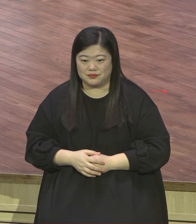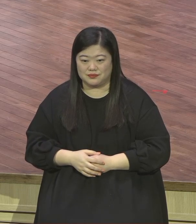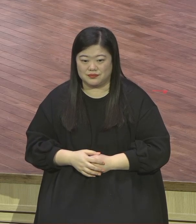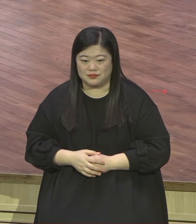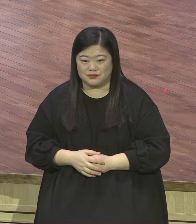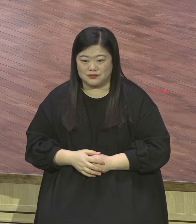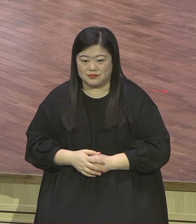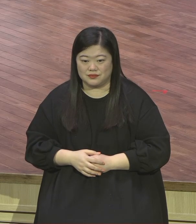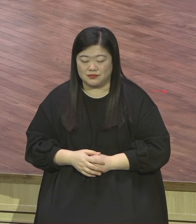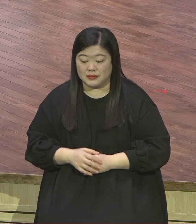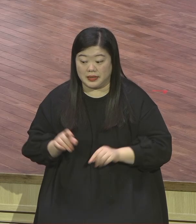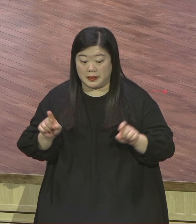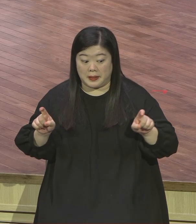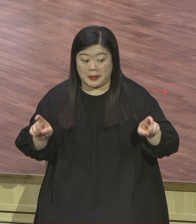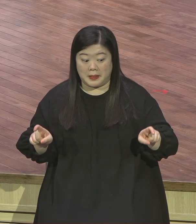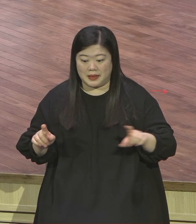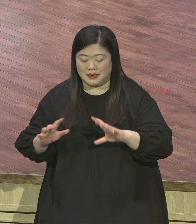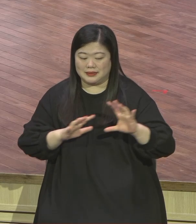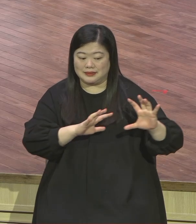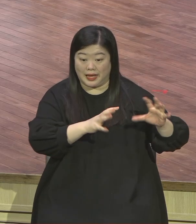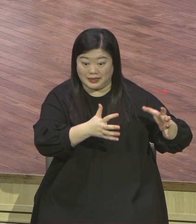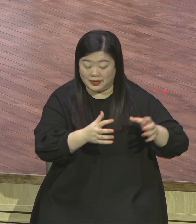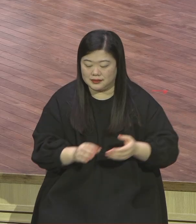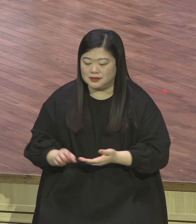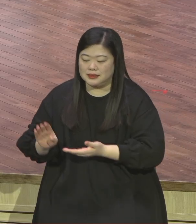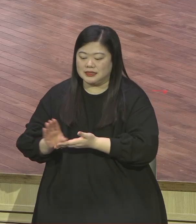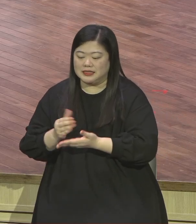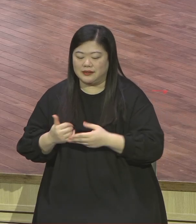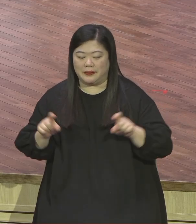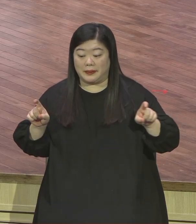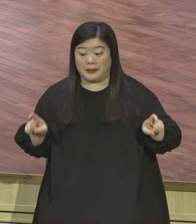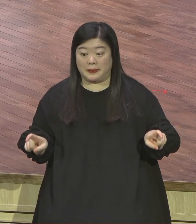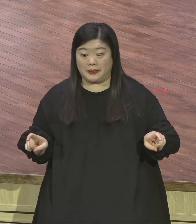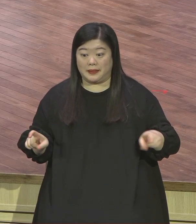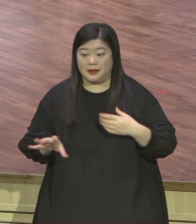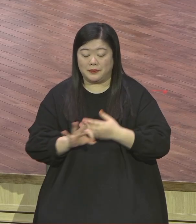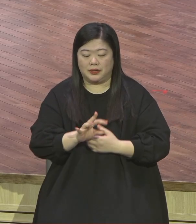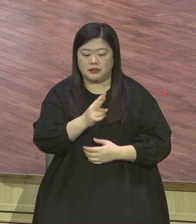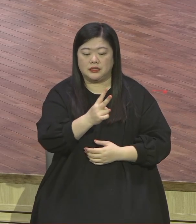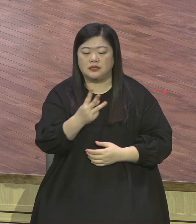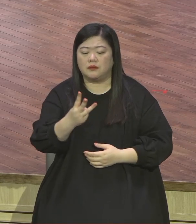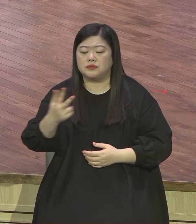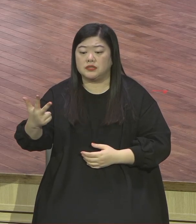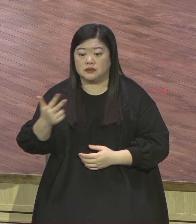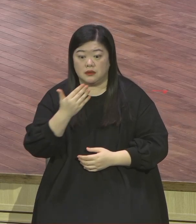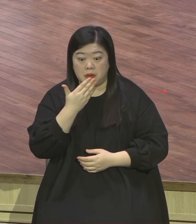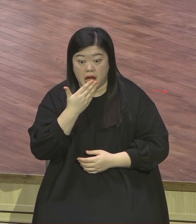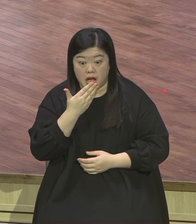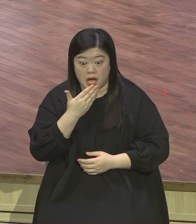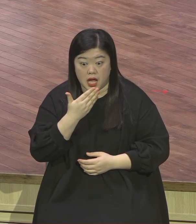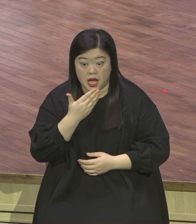부딪히겠어요 어떻게 다민족이 가슴에 부딪히겠어요 다른 영혼이 가슴에 부딪히겠냐 그냥